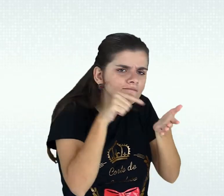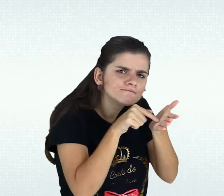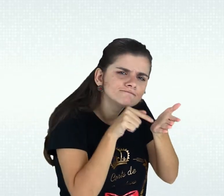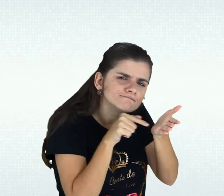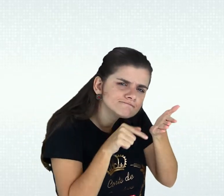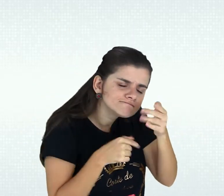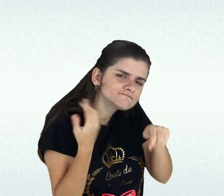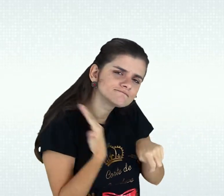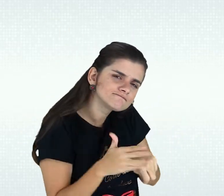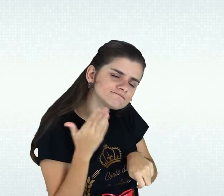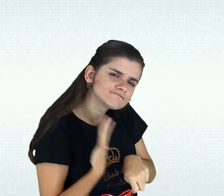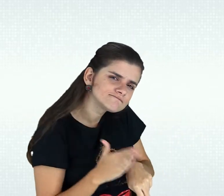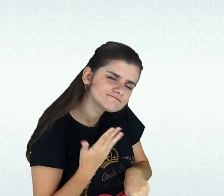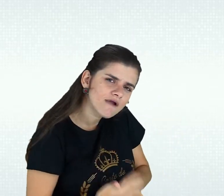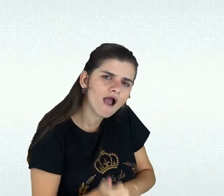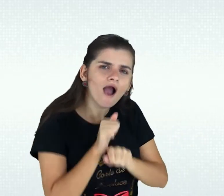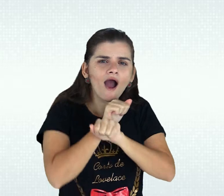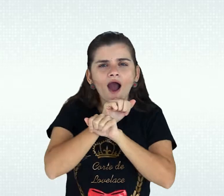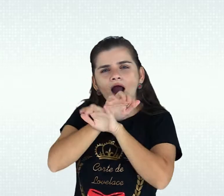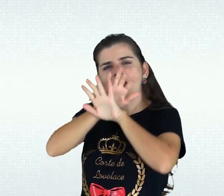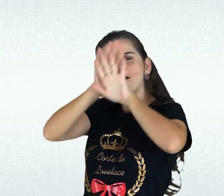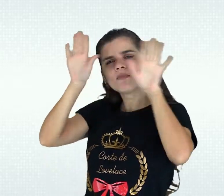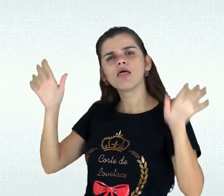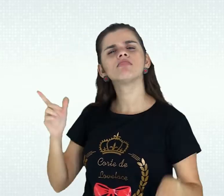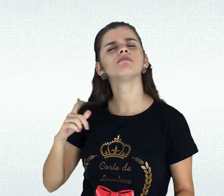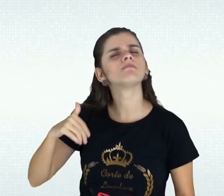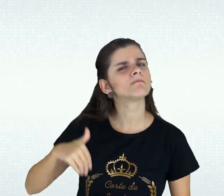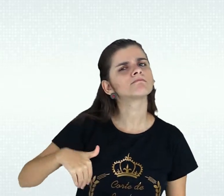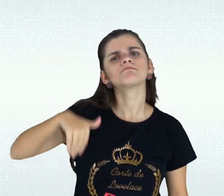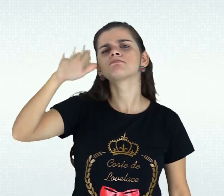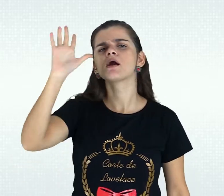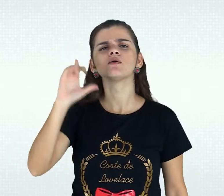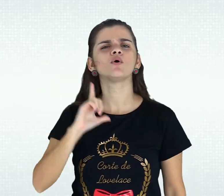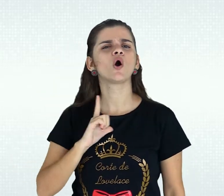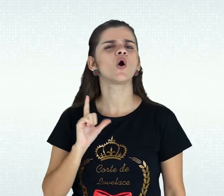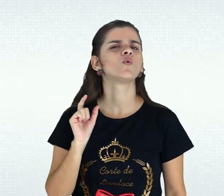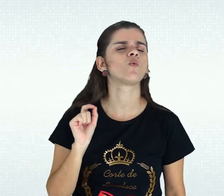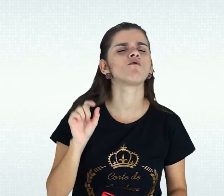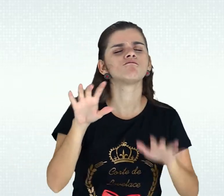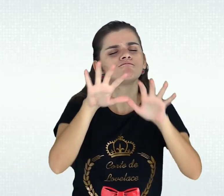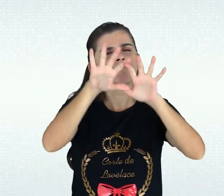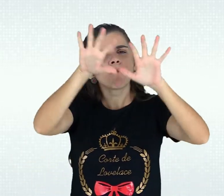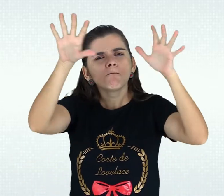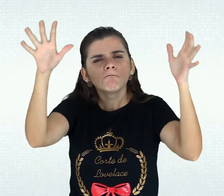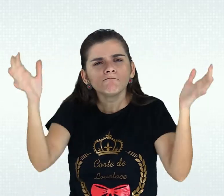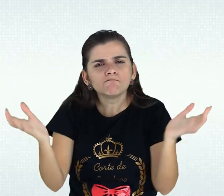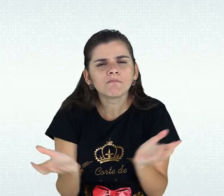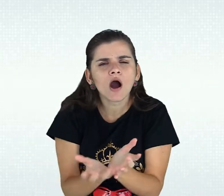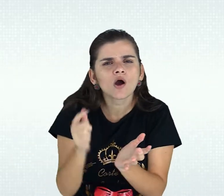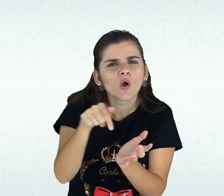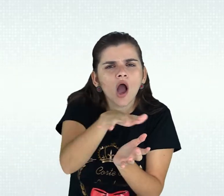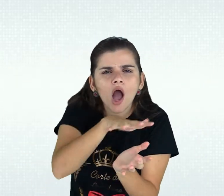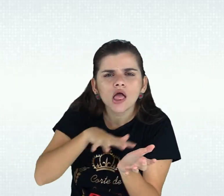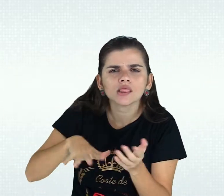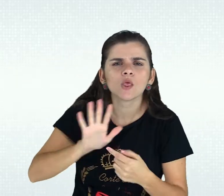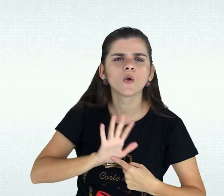funcionamento de vários códigos, para que assim eu tivesse embasamento para realizar as atividades